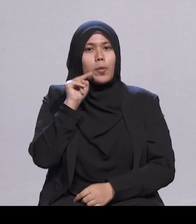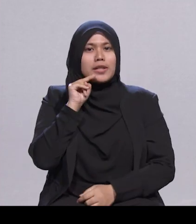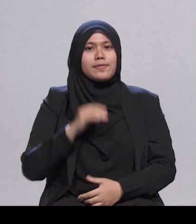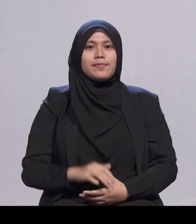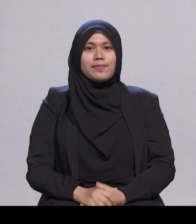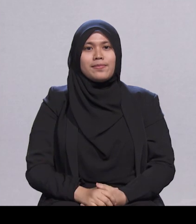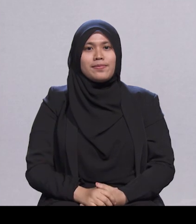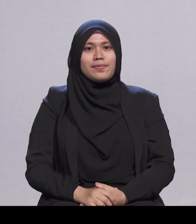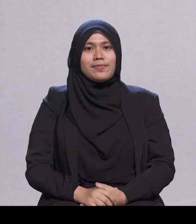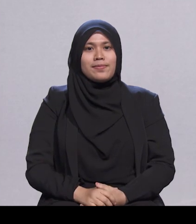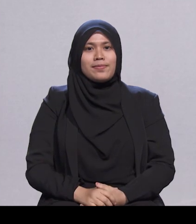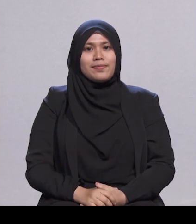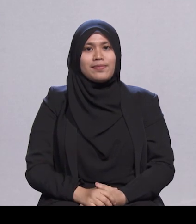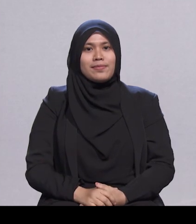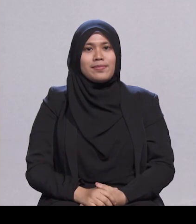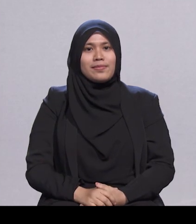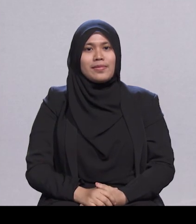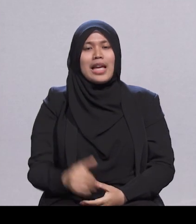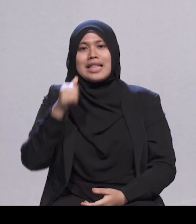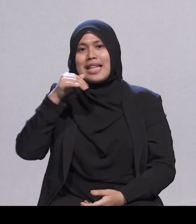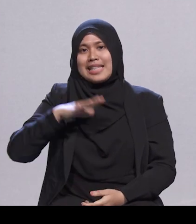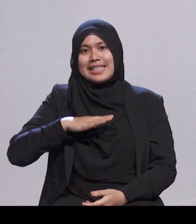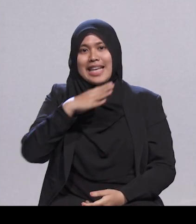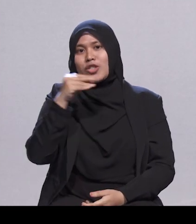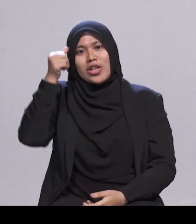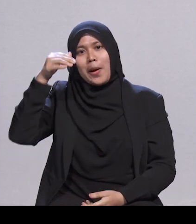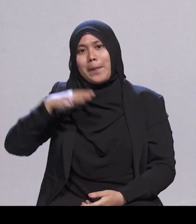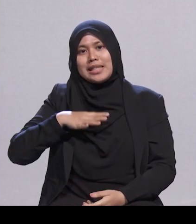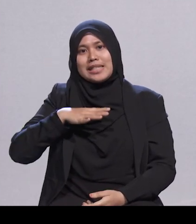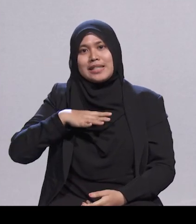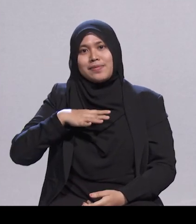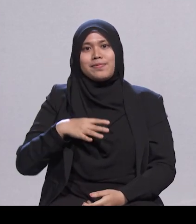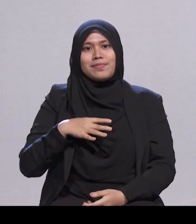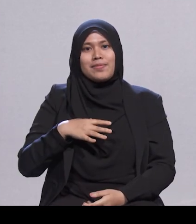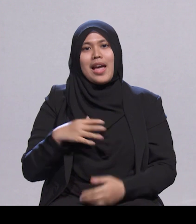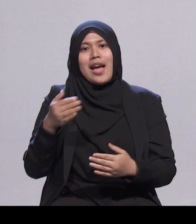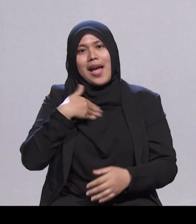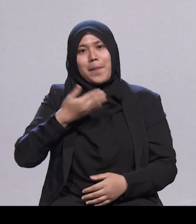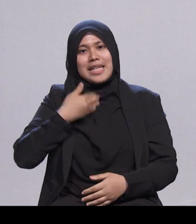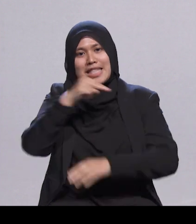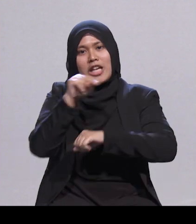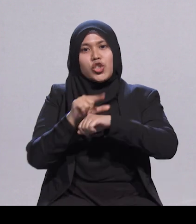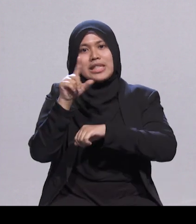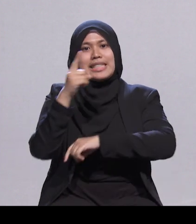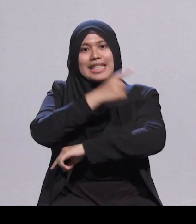Saudara saudari sekalian. Selamat Hari Kemangsaan dan Selamat Hari Raya Adil Fitri.